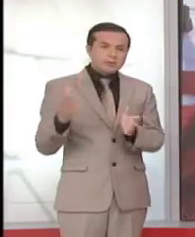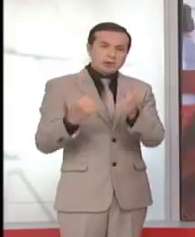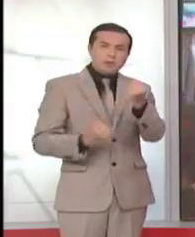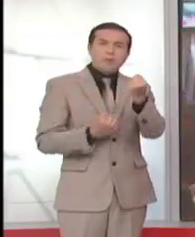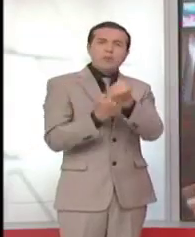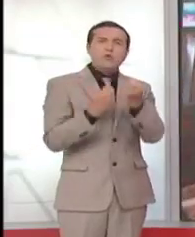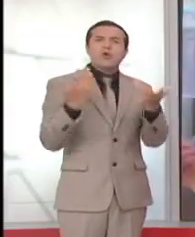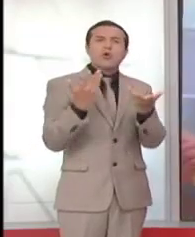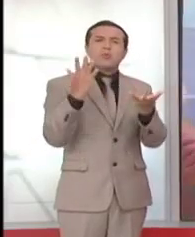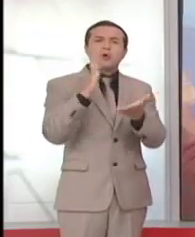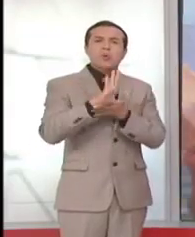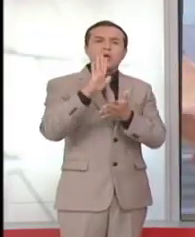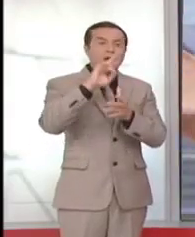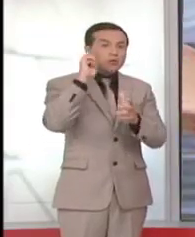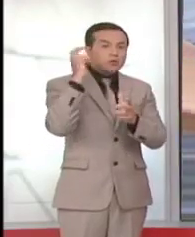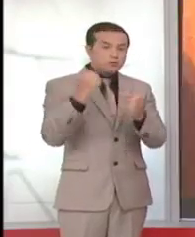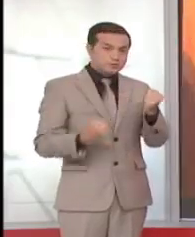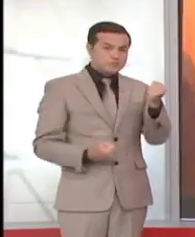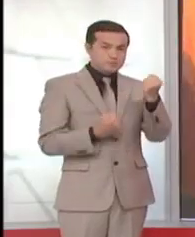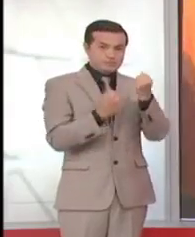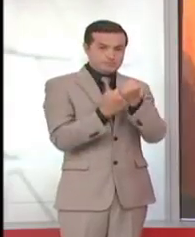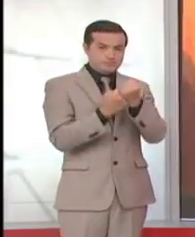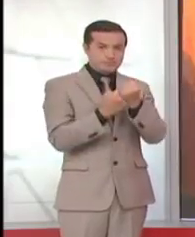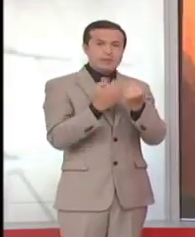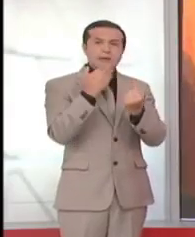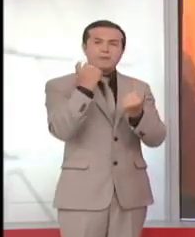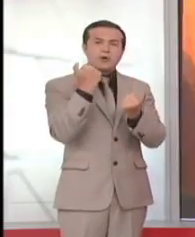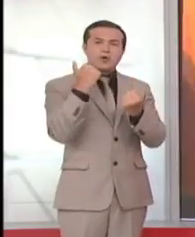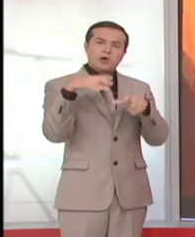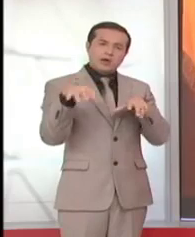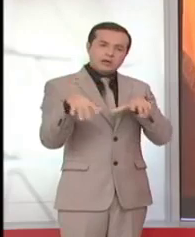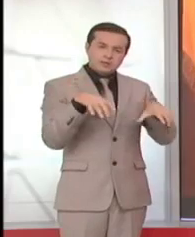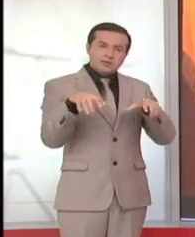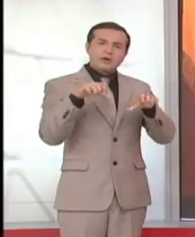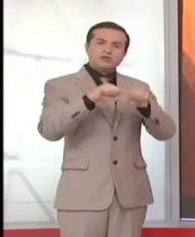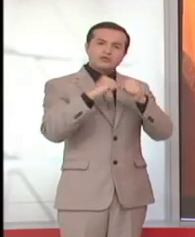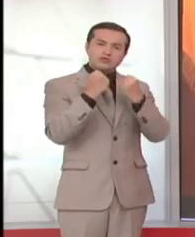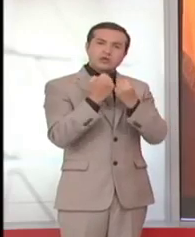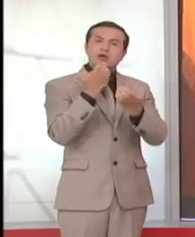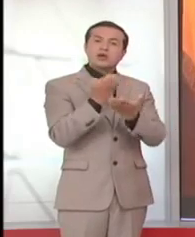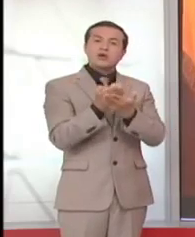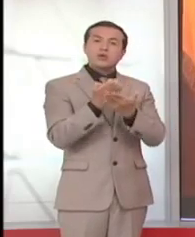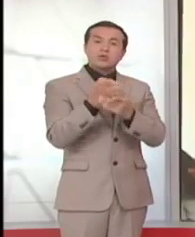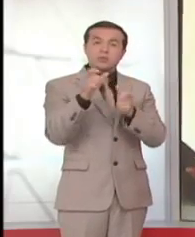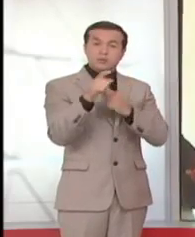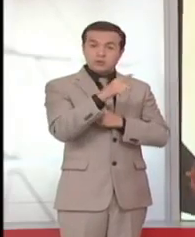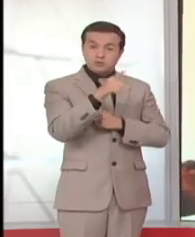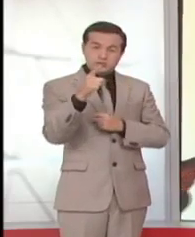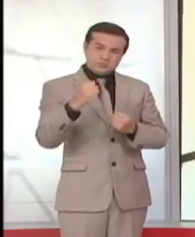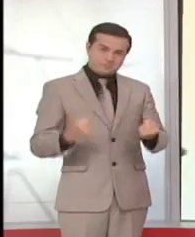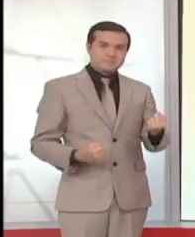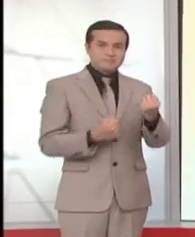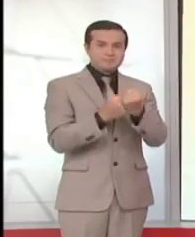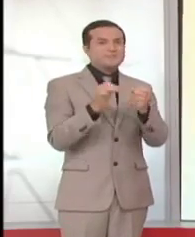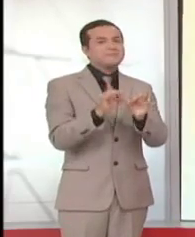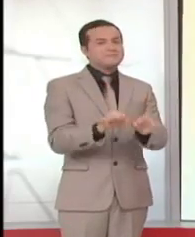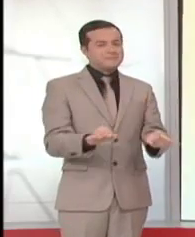su escuela de turismo. Buscando mejorar la actividad socioeconómica de nuestros artesanos. Yo creo que lo importante es poder verlo, que